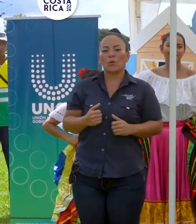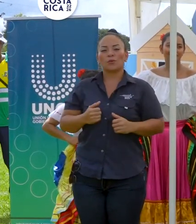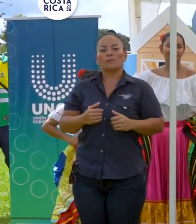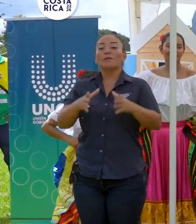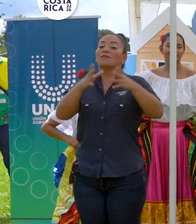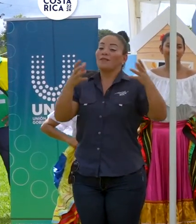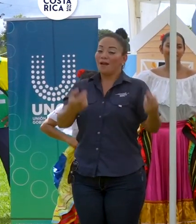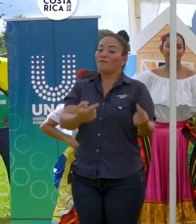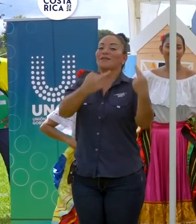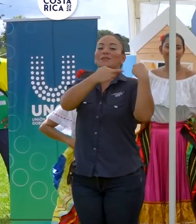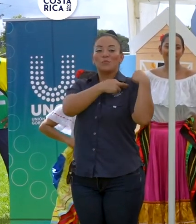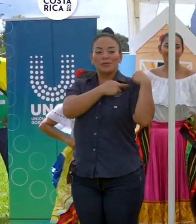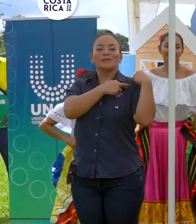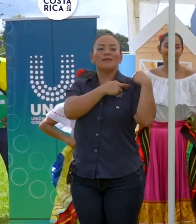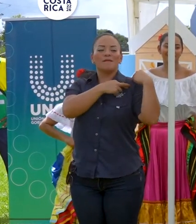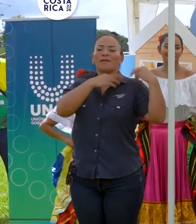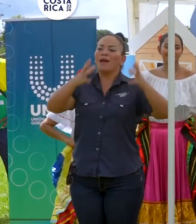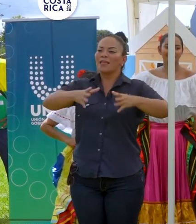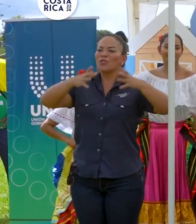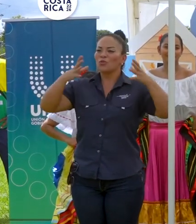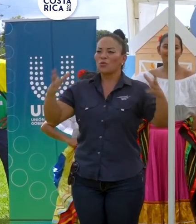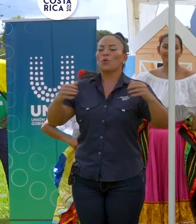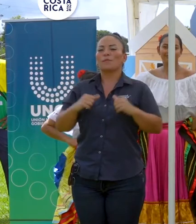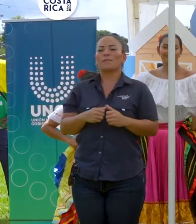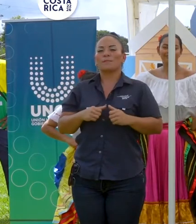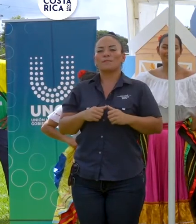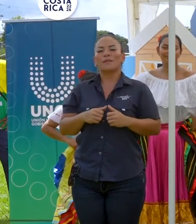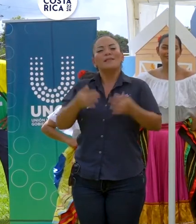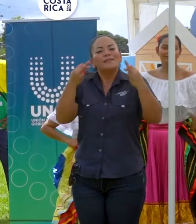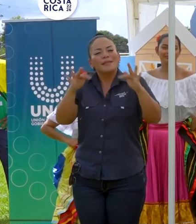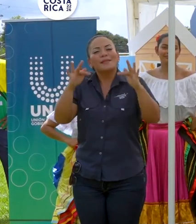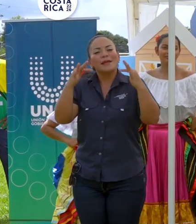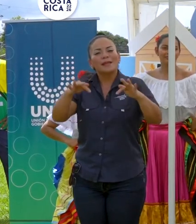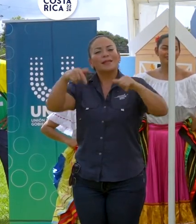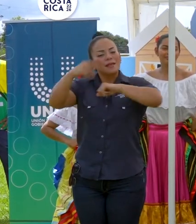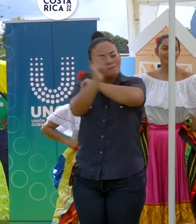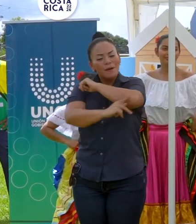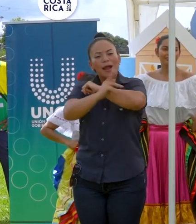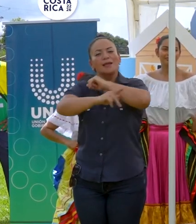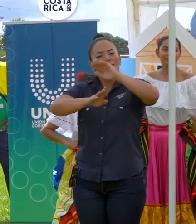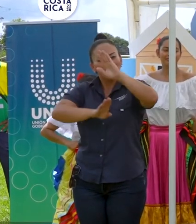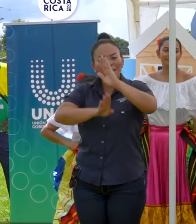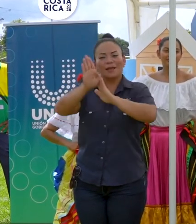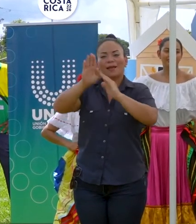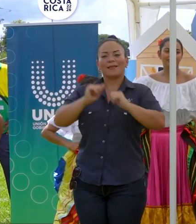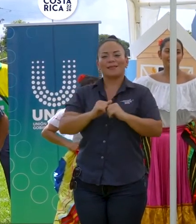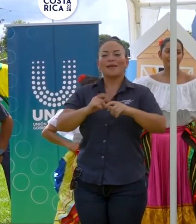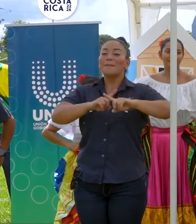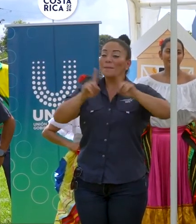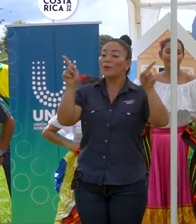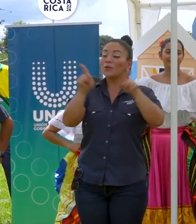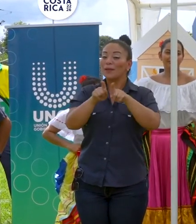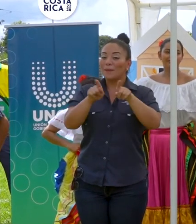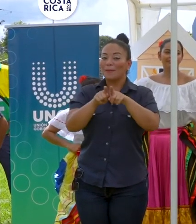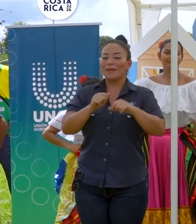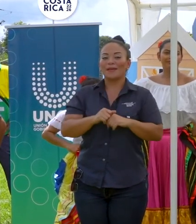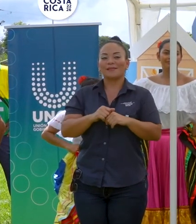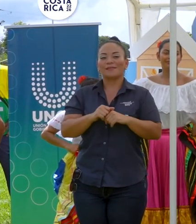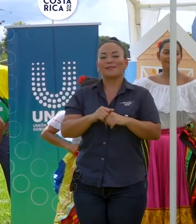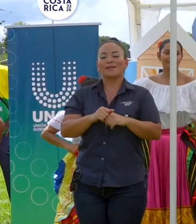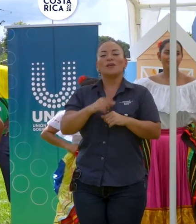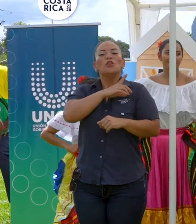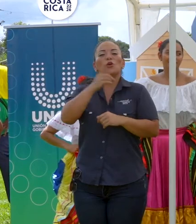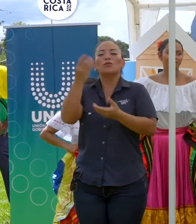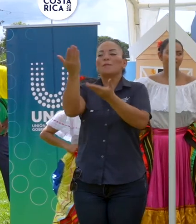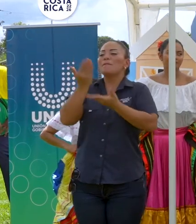responsabilidad enorme de tratar de llevar este país adelante, pero sobre todo me bendijo